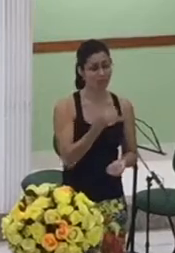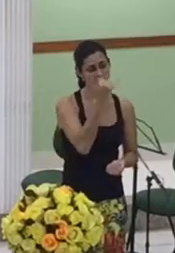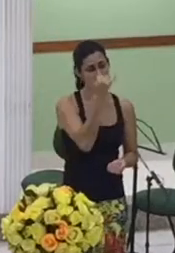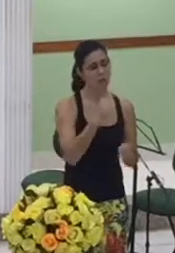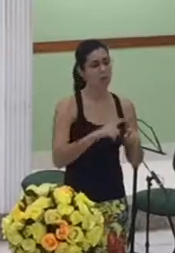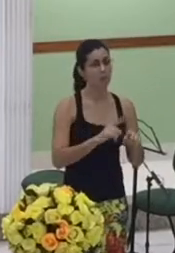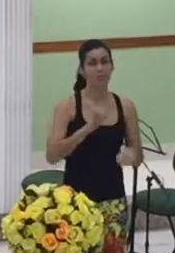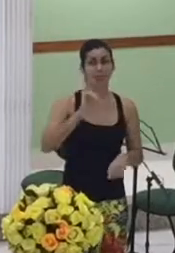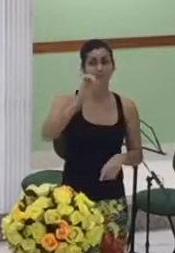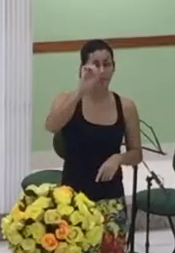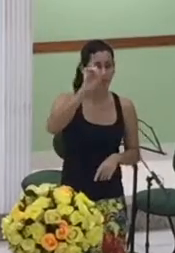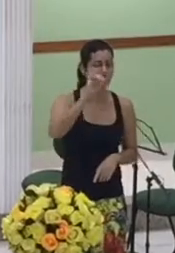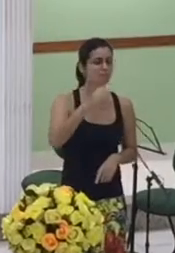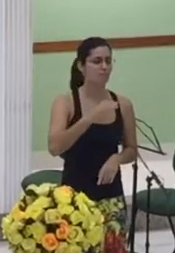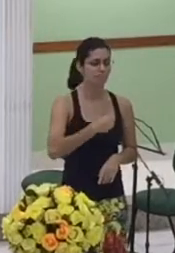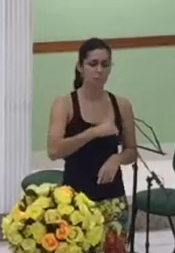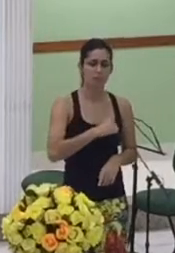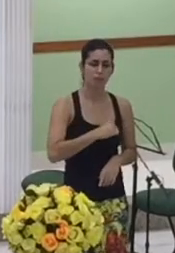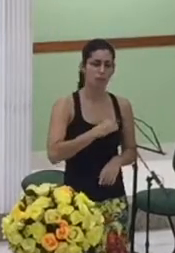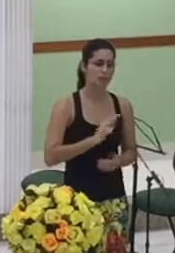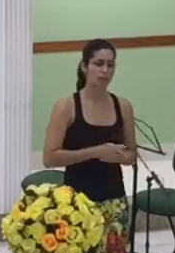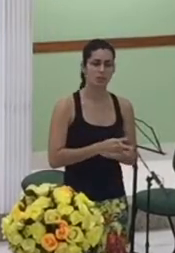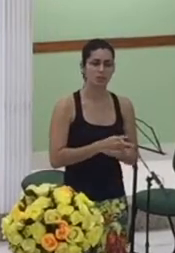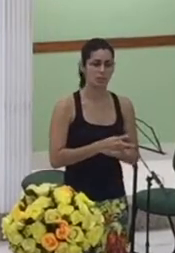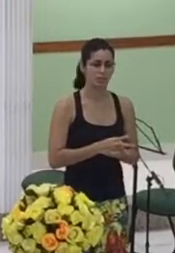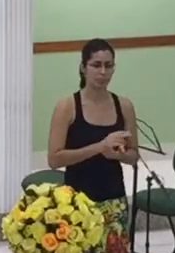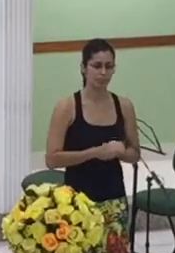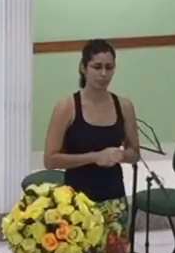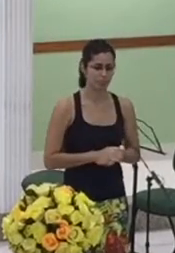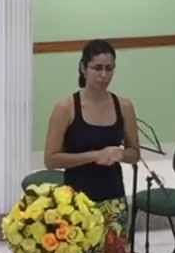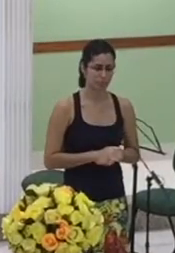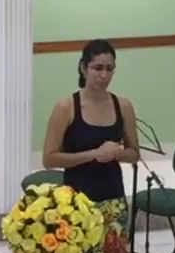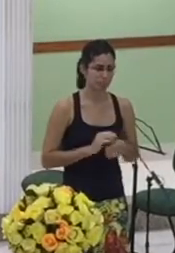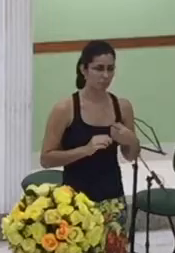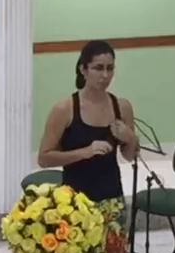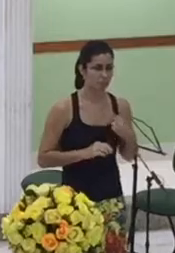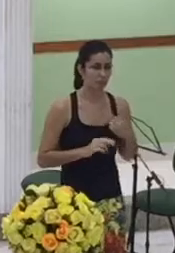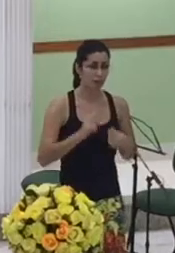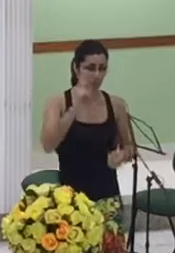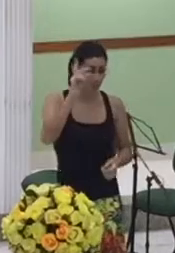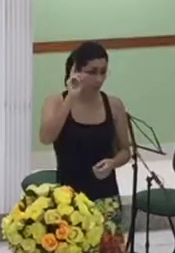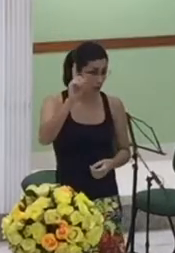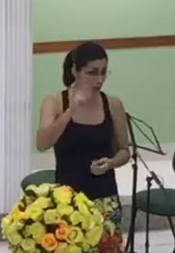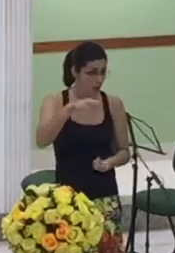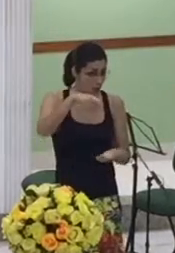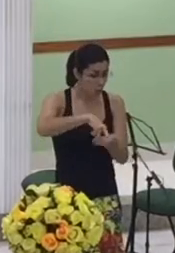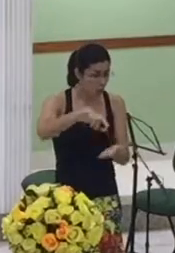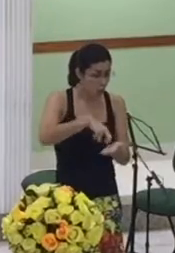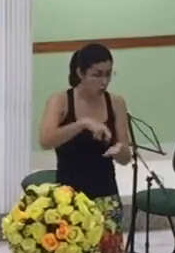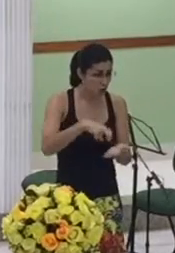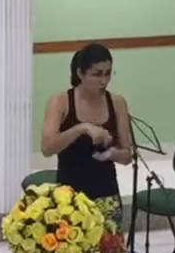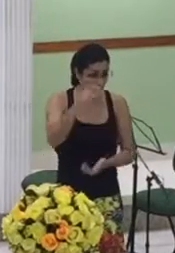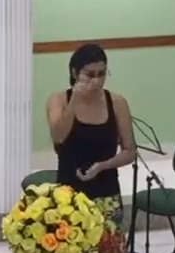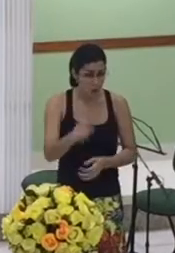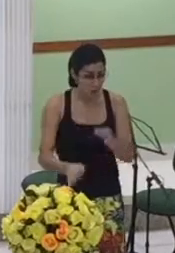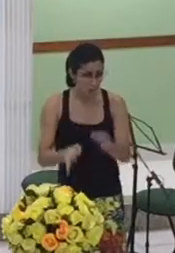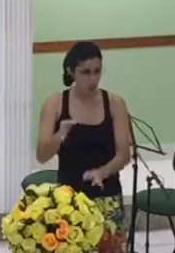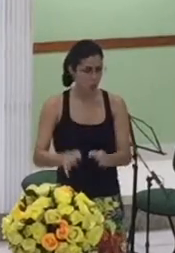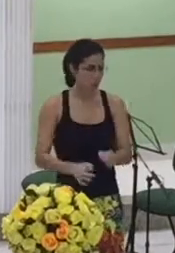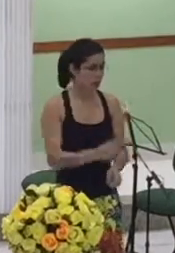Deus não punirá o justo junto com mim Deus terá misericórdia para ser a